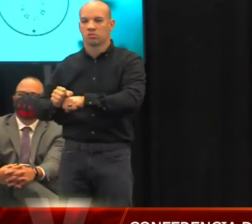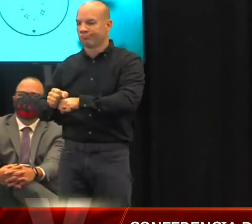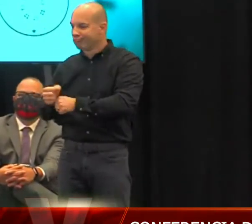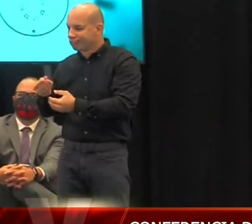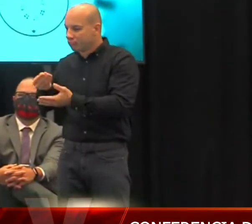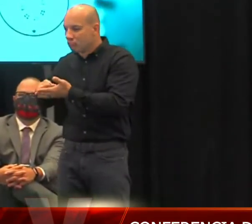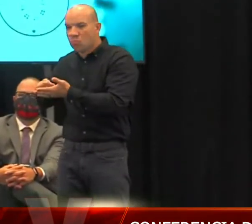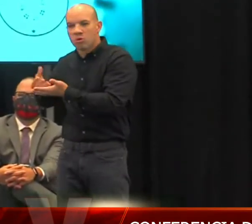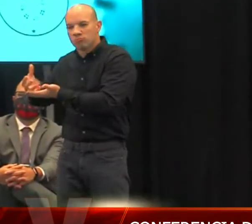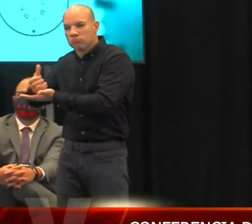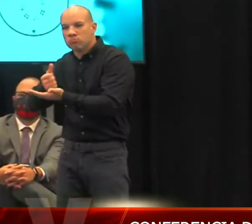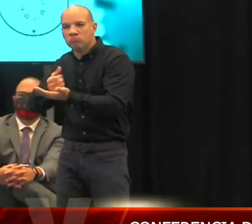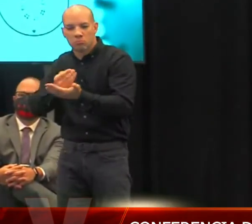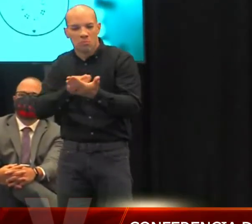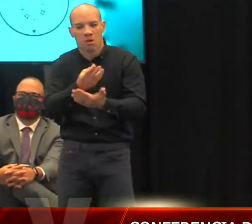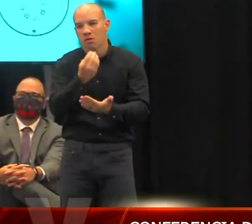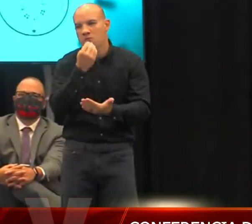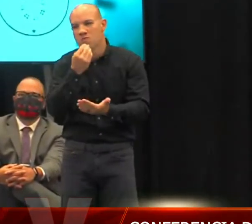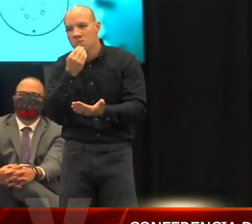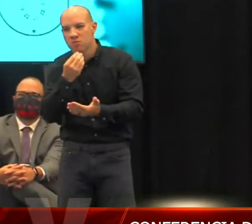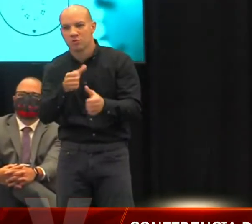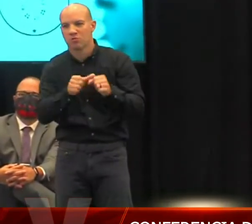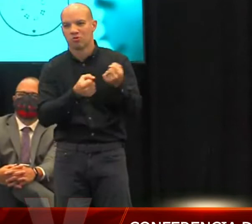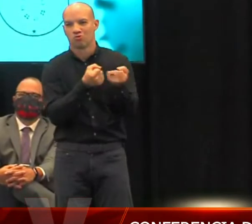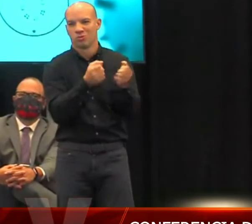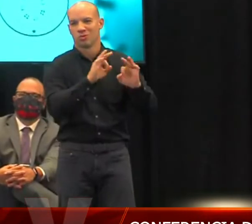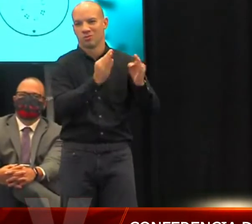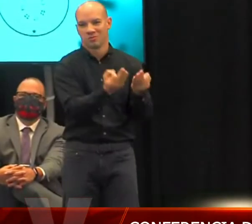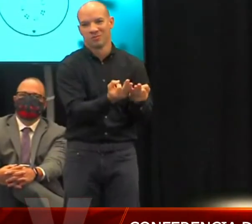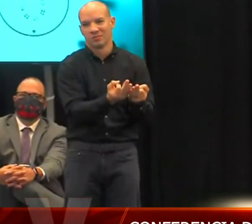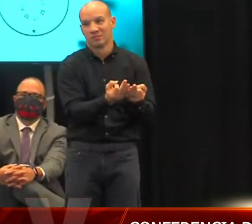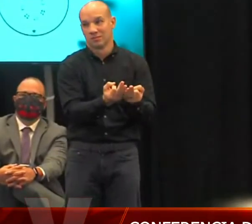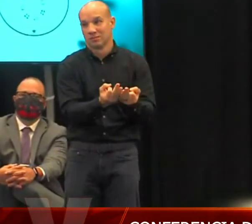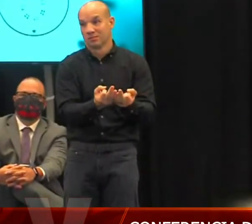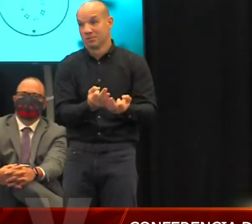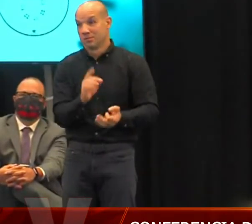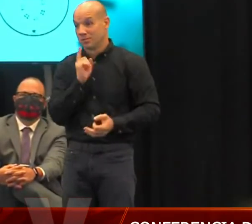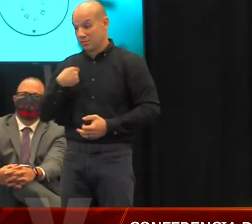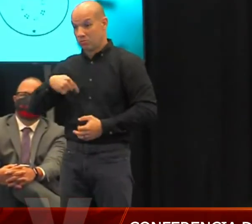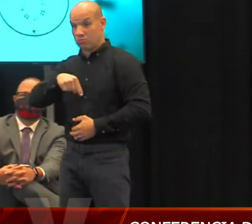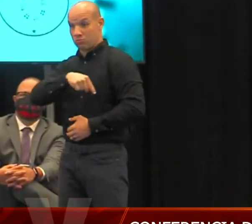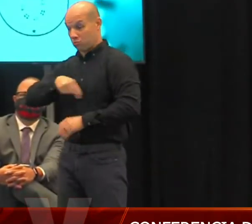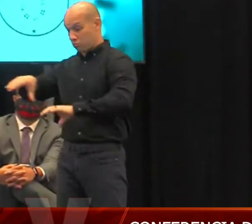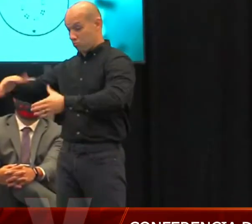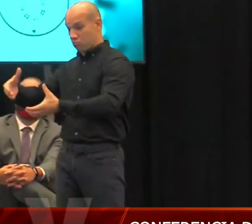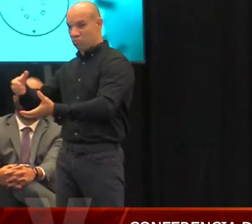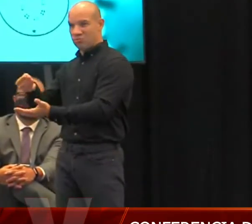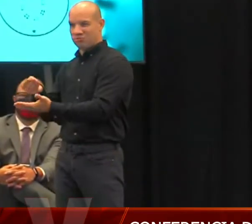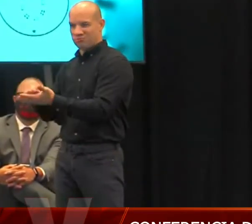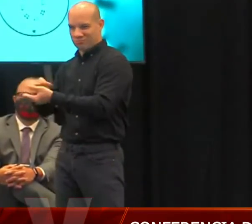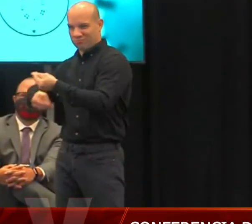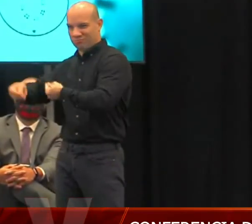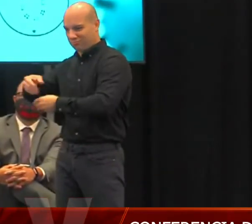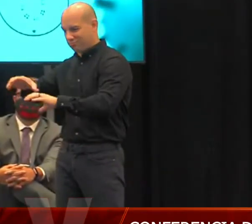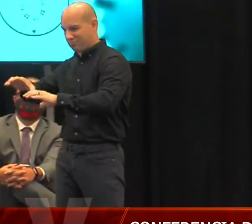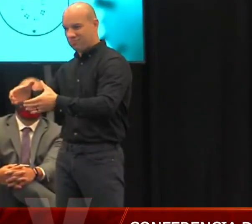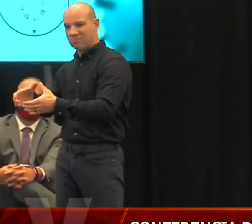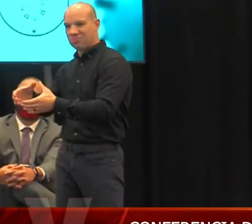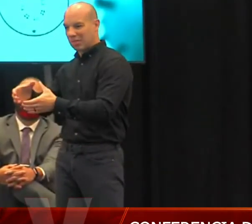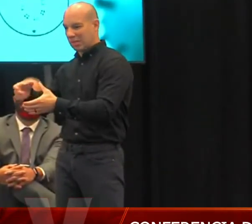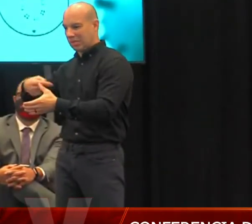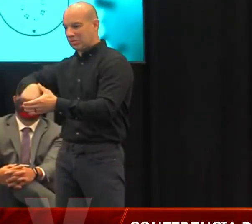y una manera de sostener su familia. Y eso era bien importante para todos y cada uno de los miembros del Task Force